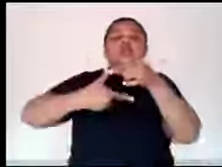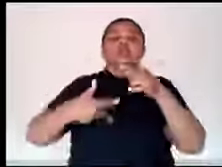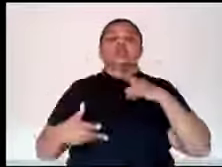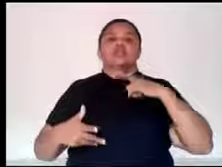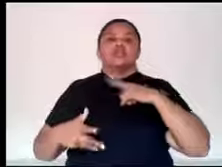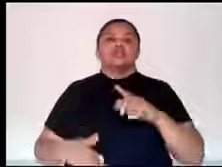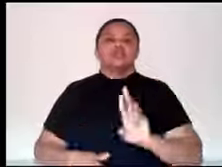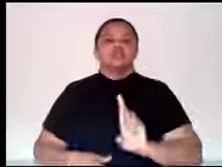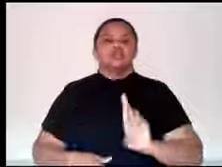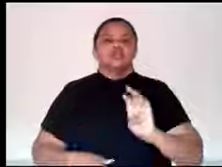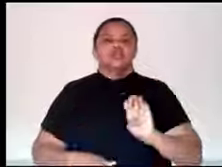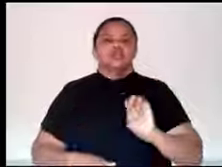eles no respirador.